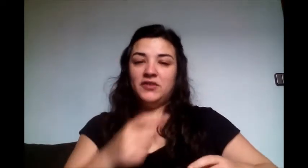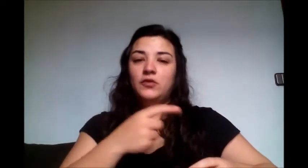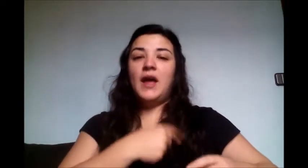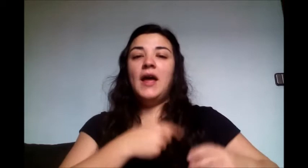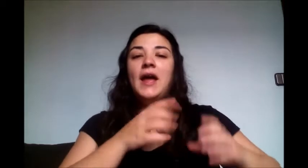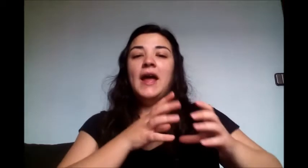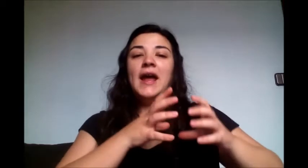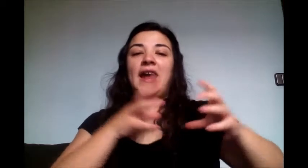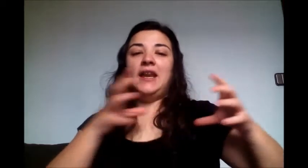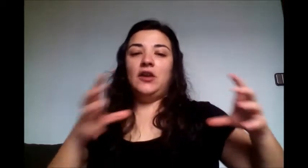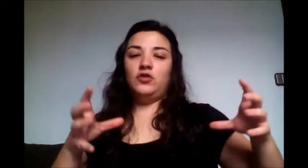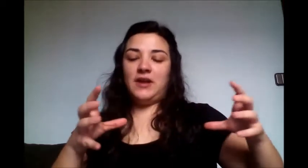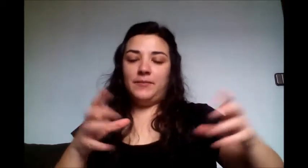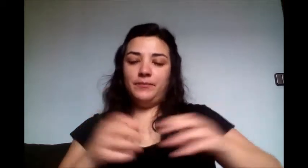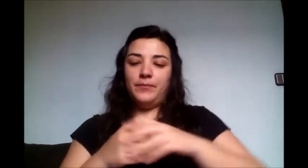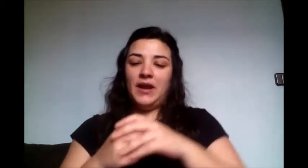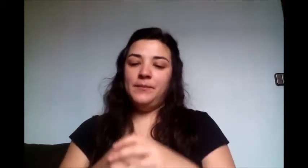great person, a generous person, okay,